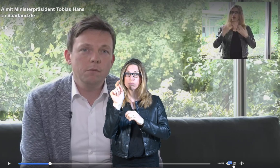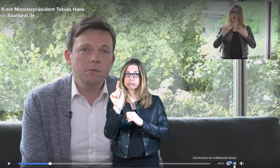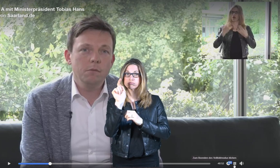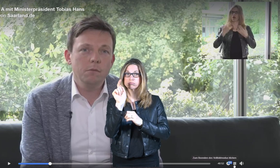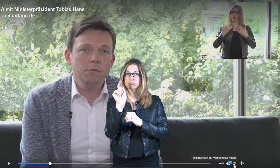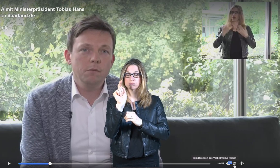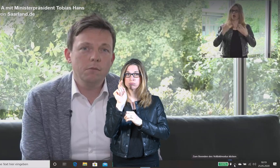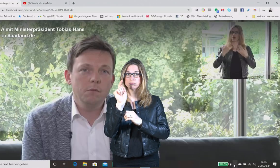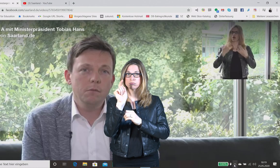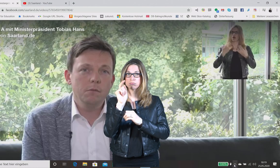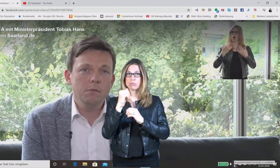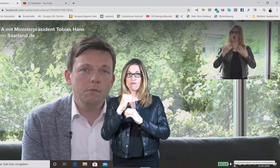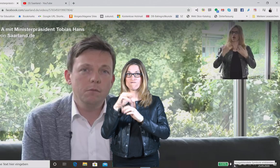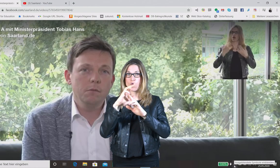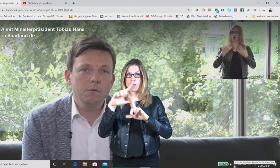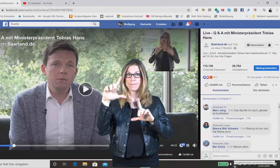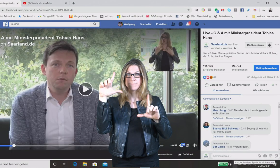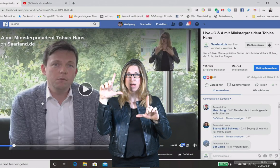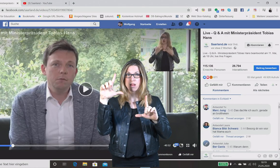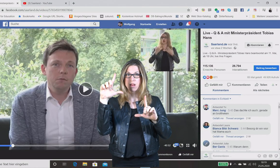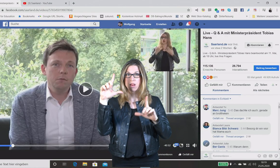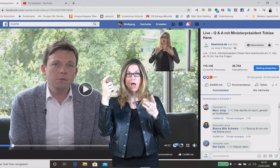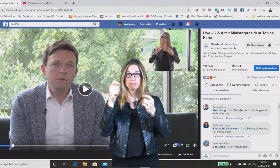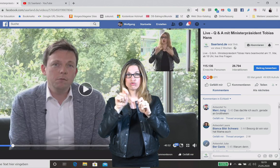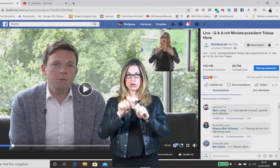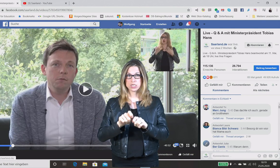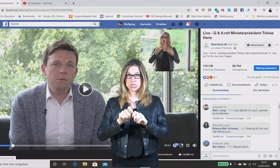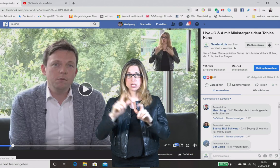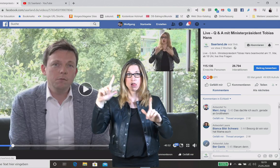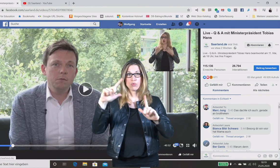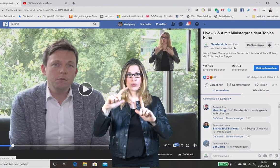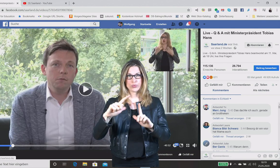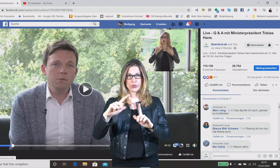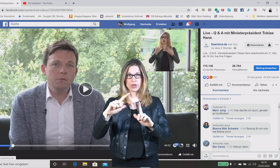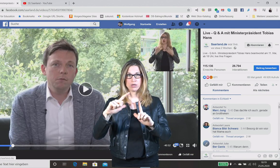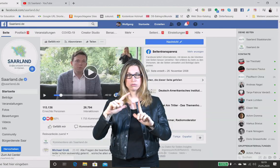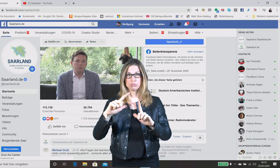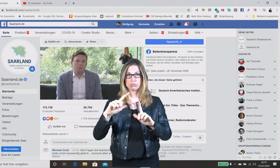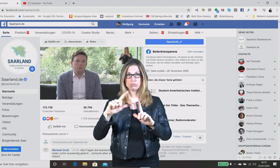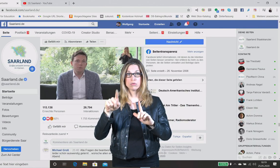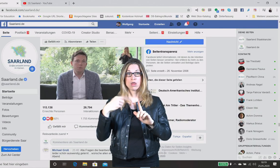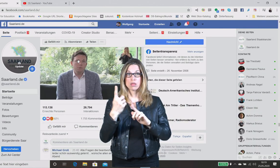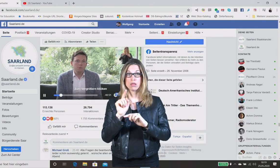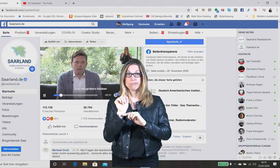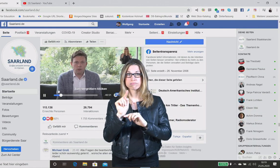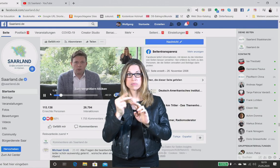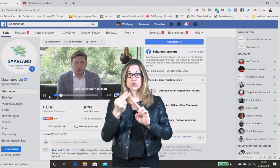den Vollbildmodus beenden, dann hier auf die Zurück-Taste und Sie sind